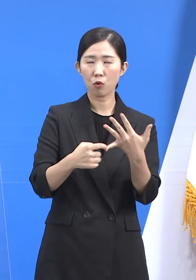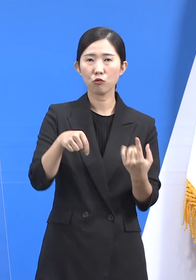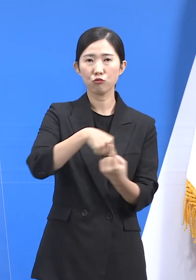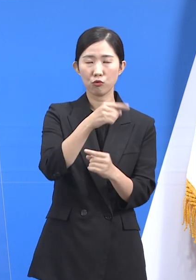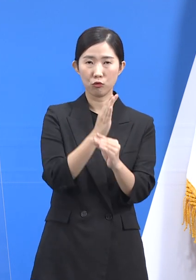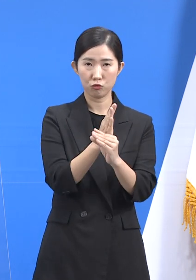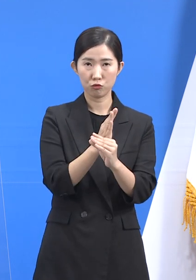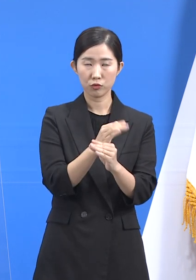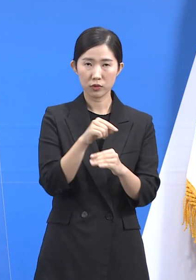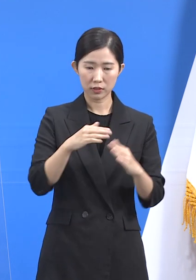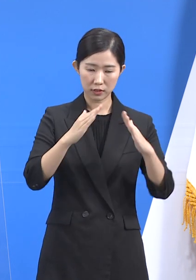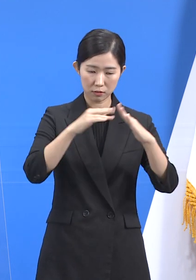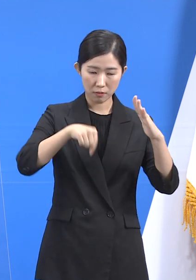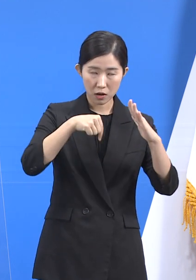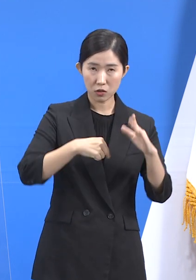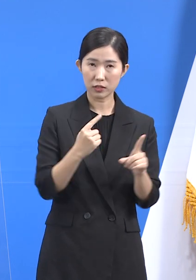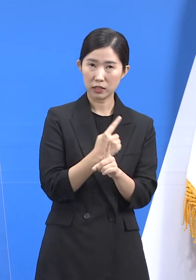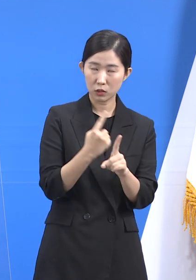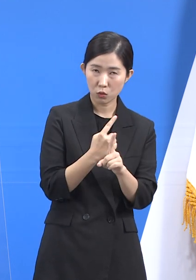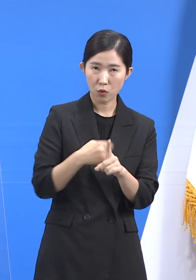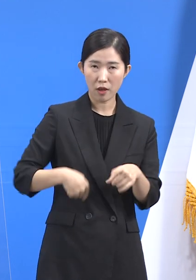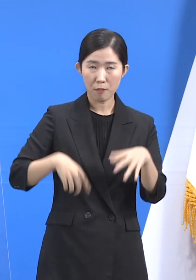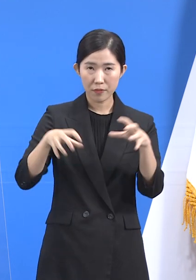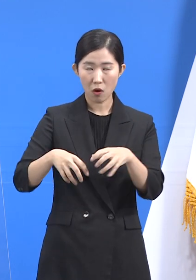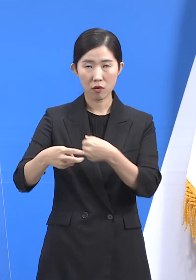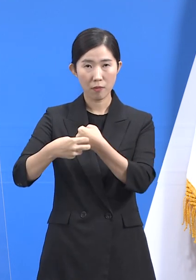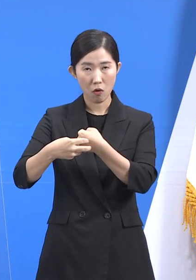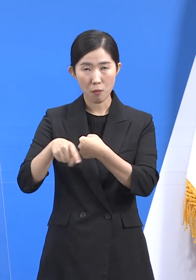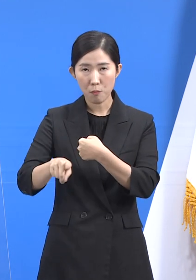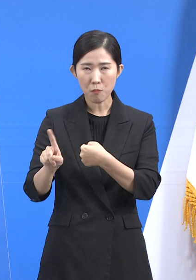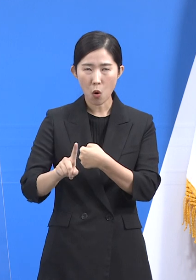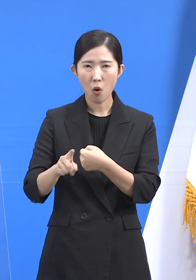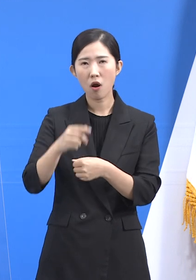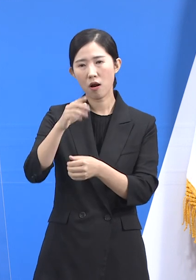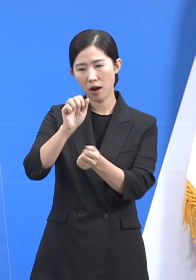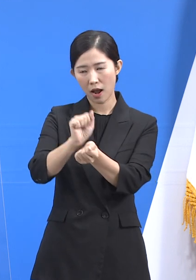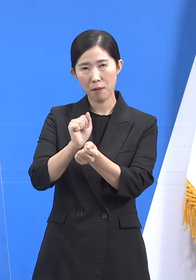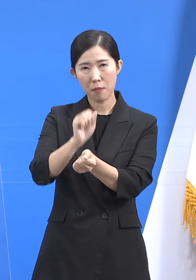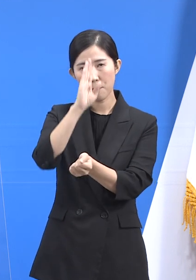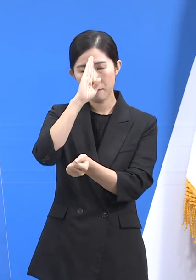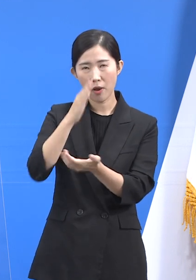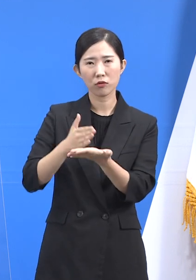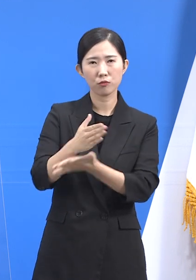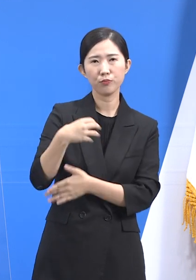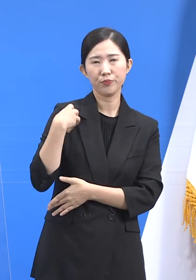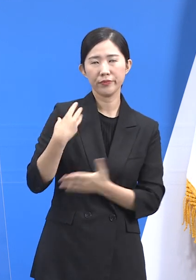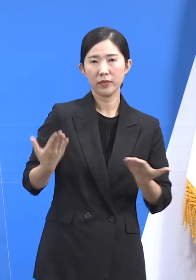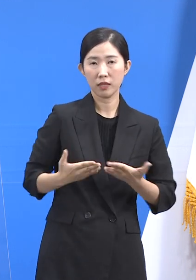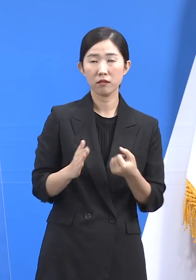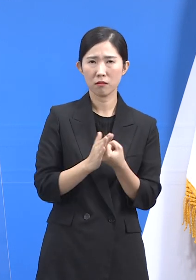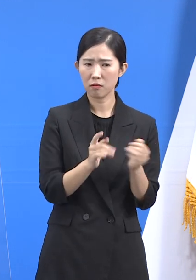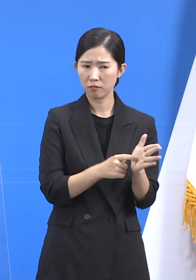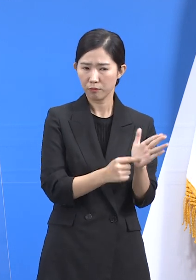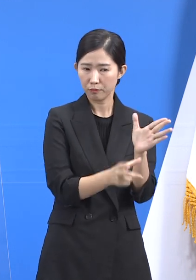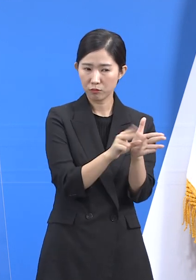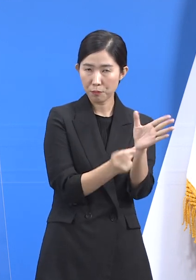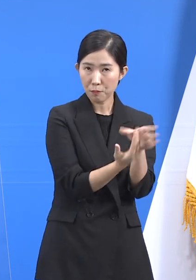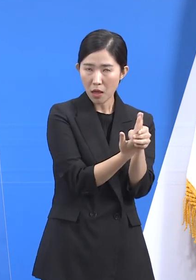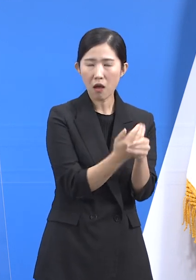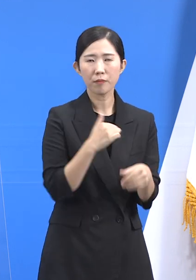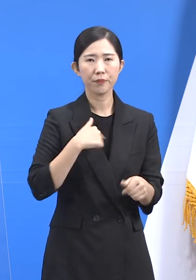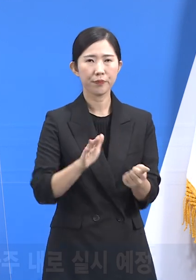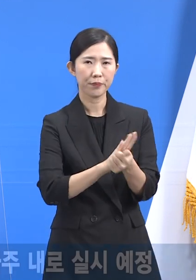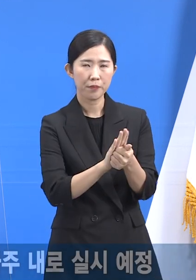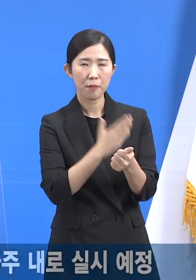이란 재택치료 협력 의료기관 대의부는 환연병 전당병원이기에 응급사항 발생 시 신속한 대응이 가능합니다.